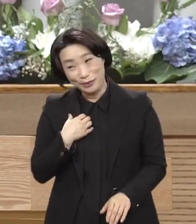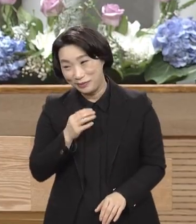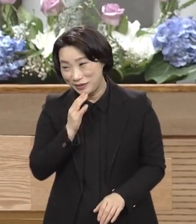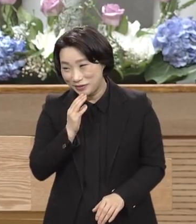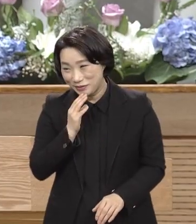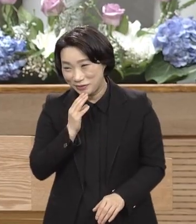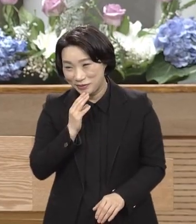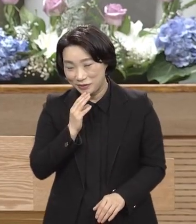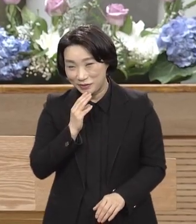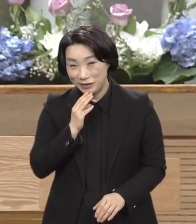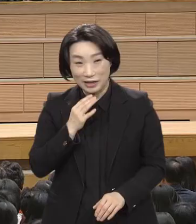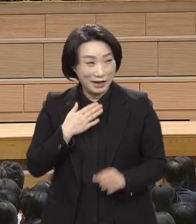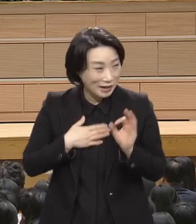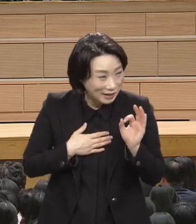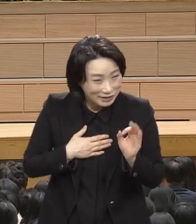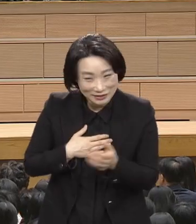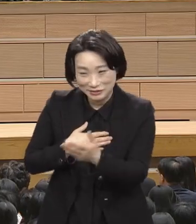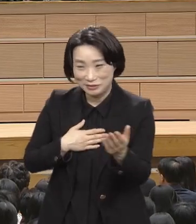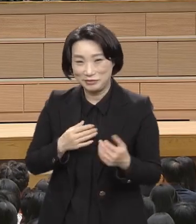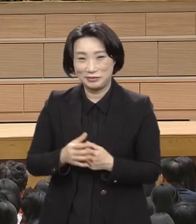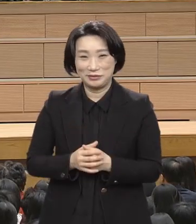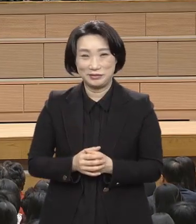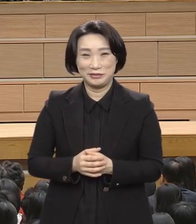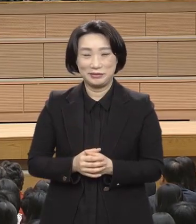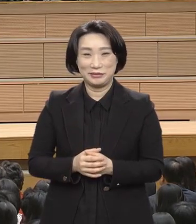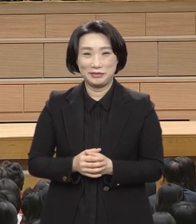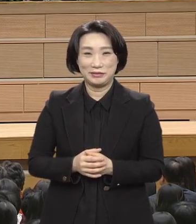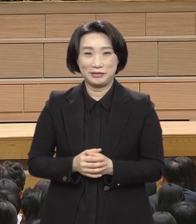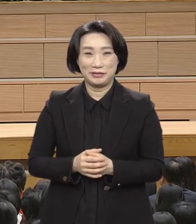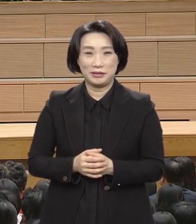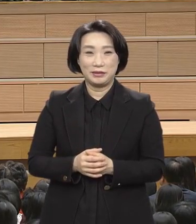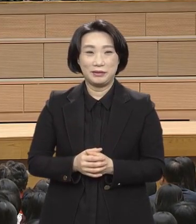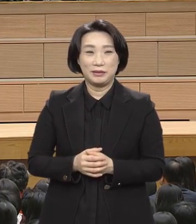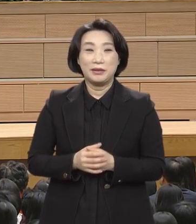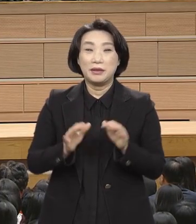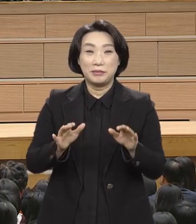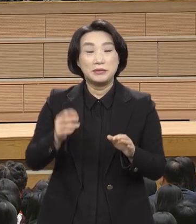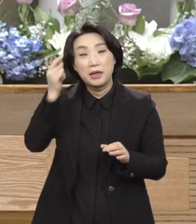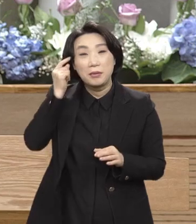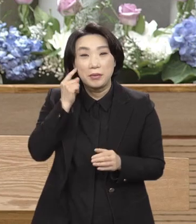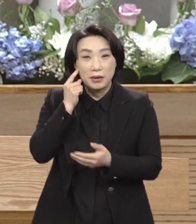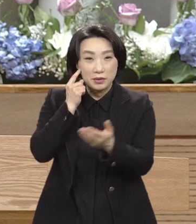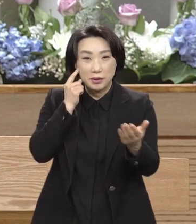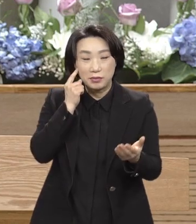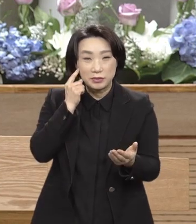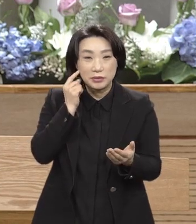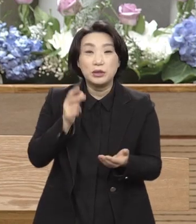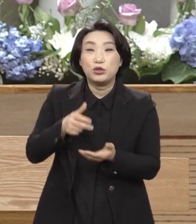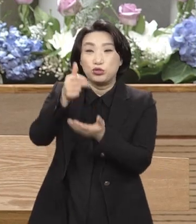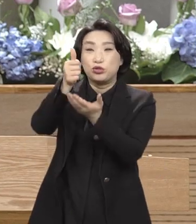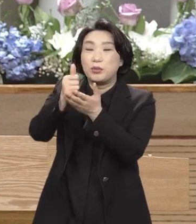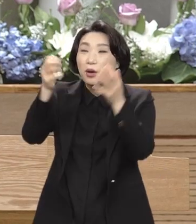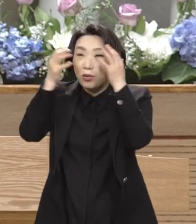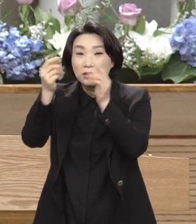이해됩니까 그럼 보세요 주님이 고난당하며 우리